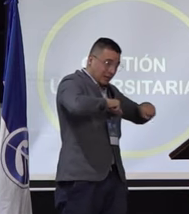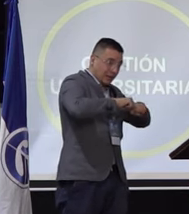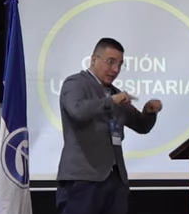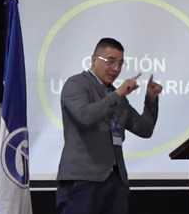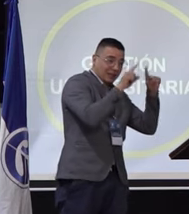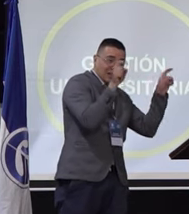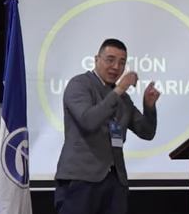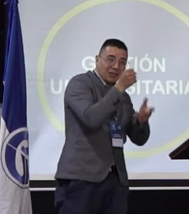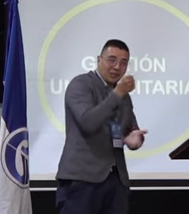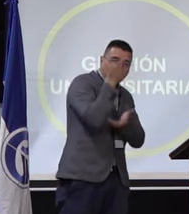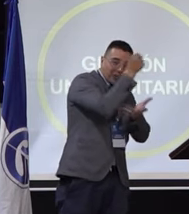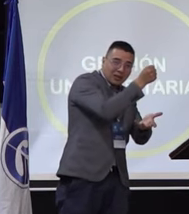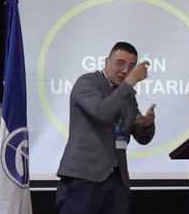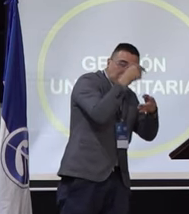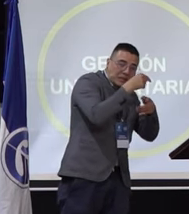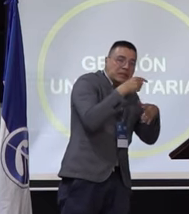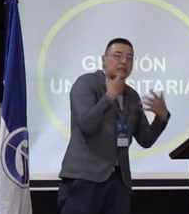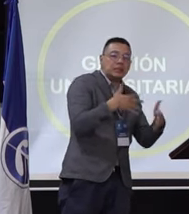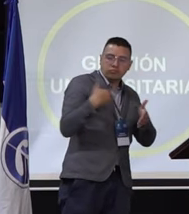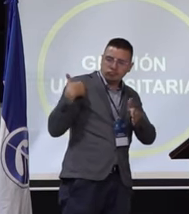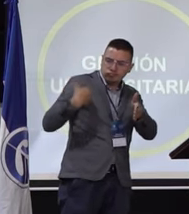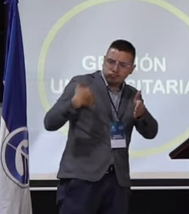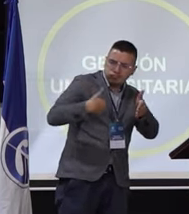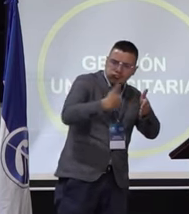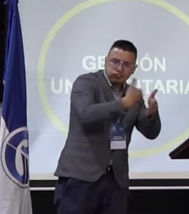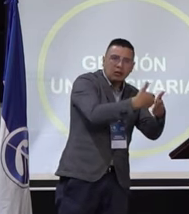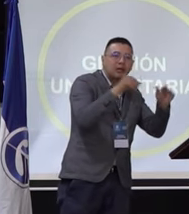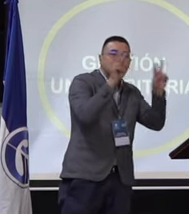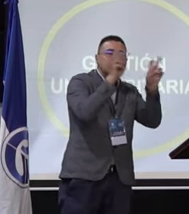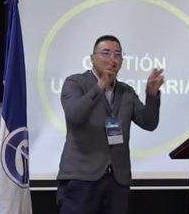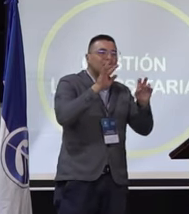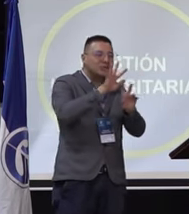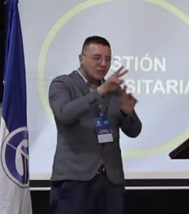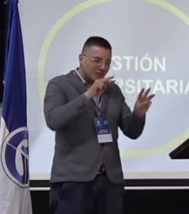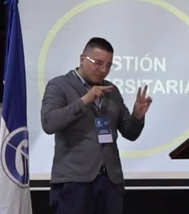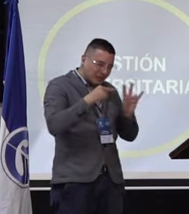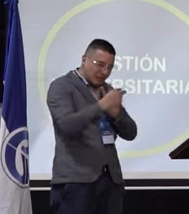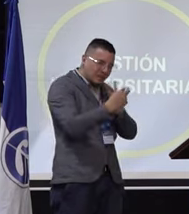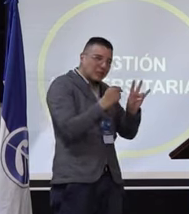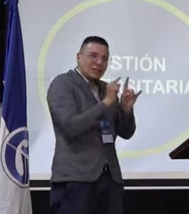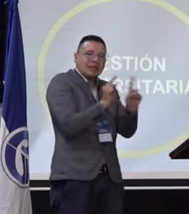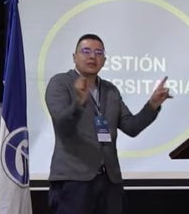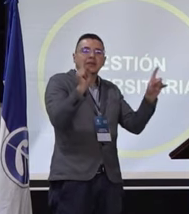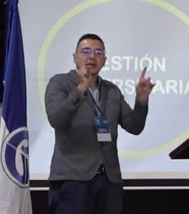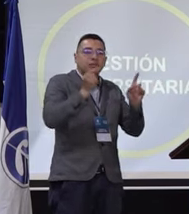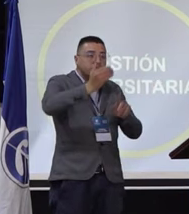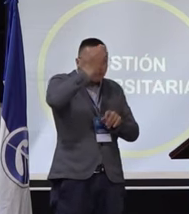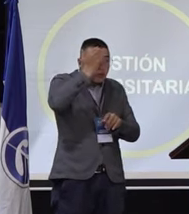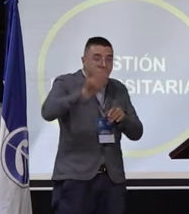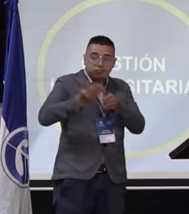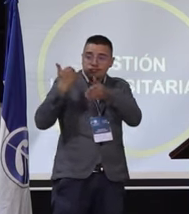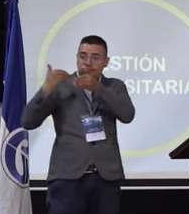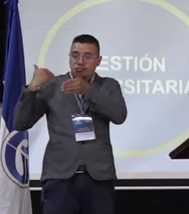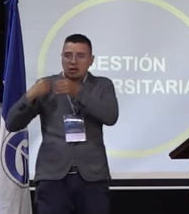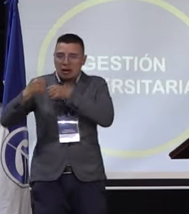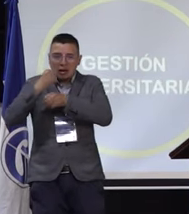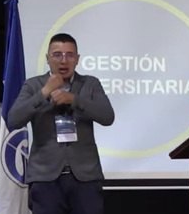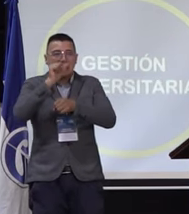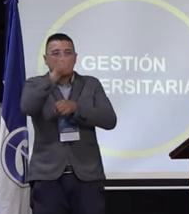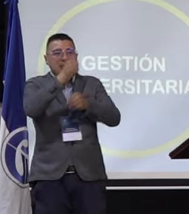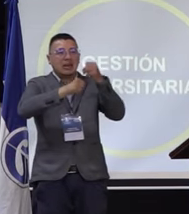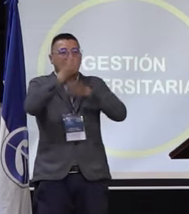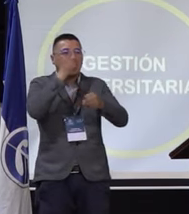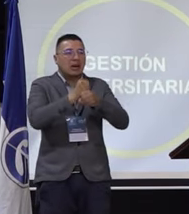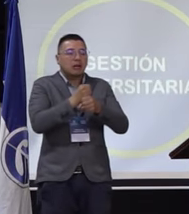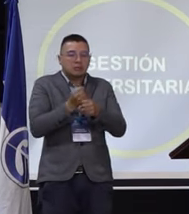financiación viene desarrollándose bajo una perspectiva diferente a la que sucedía hace algunos años, hace unos diez años